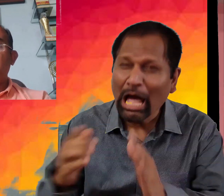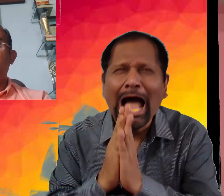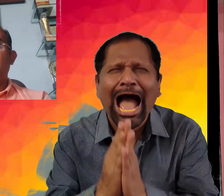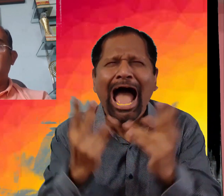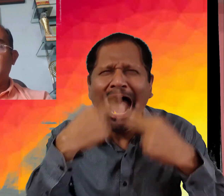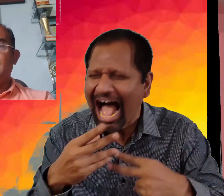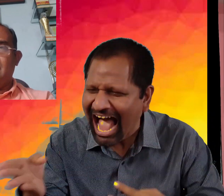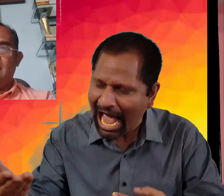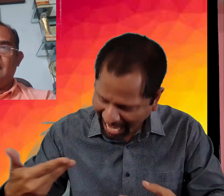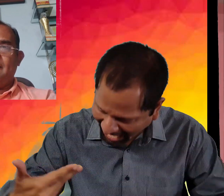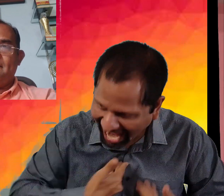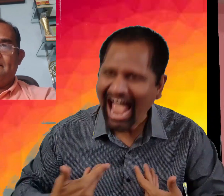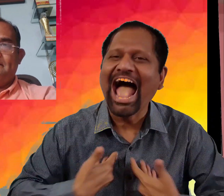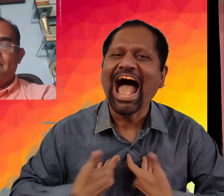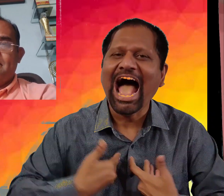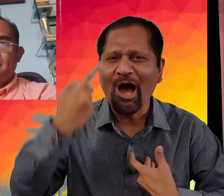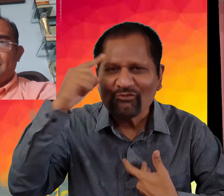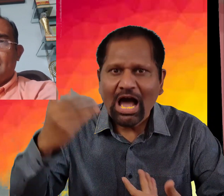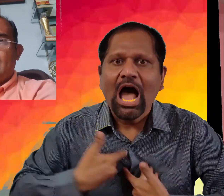ابھی ایشور سے پراتھنا کر رہی تھی